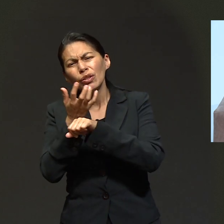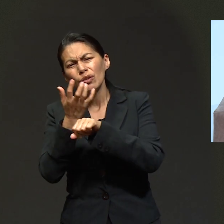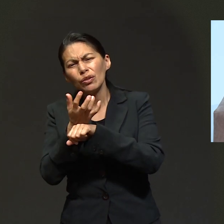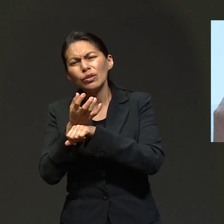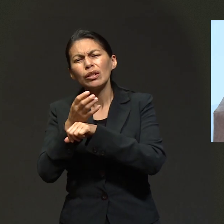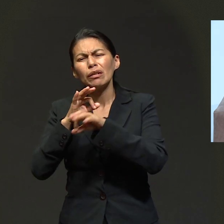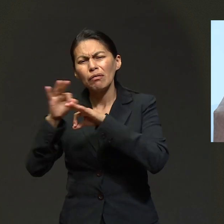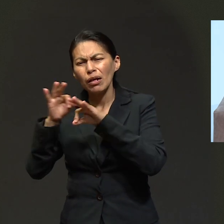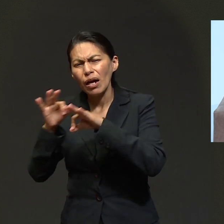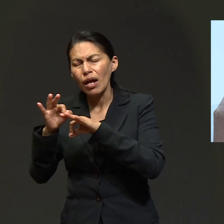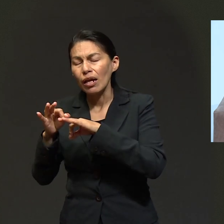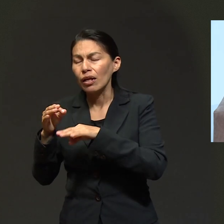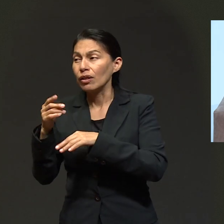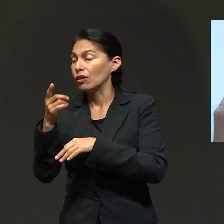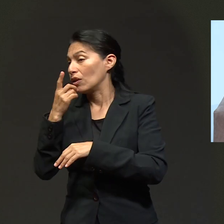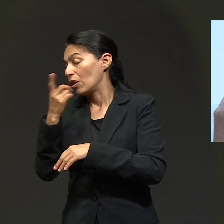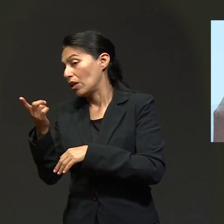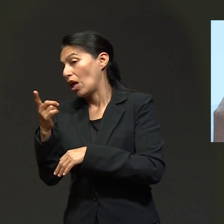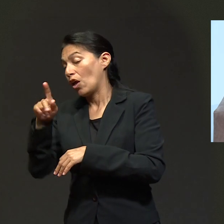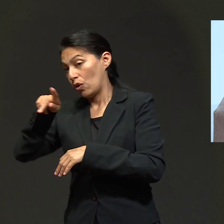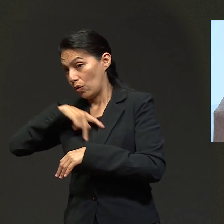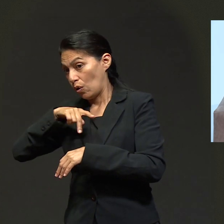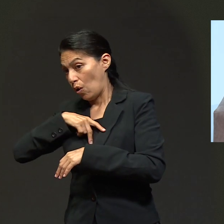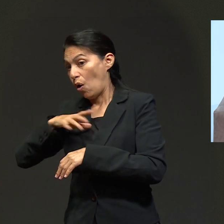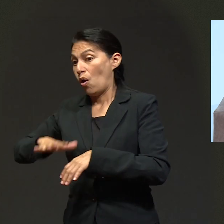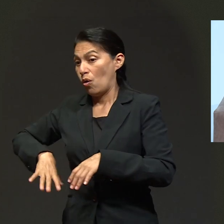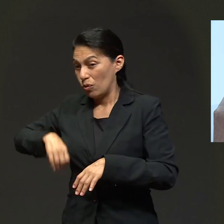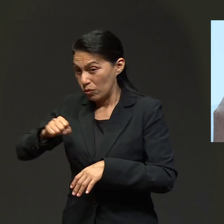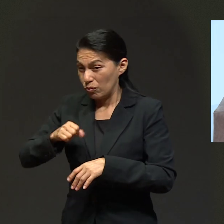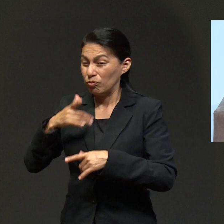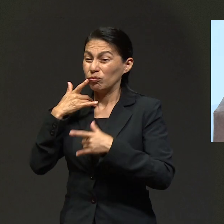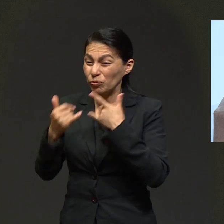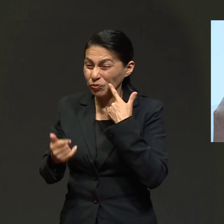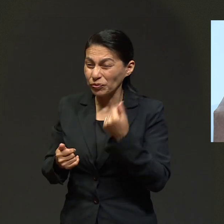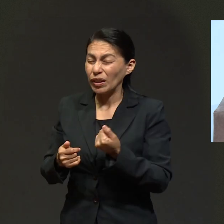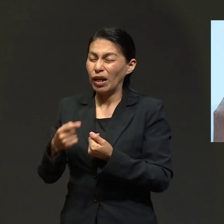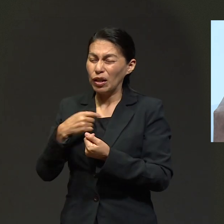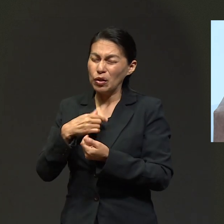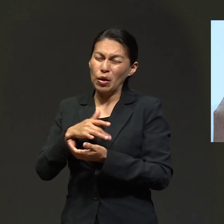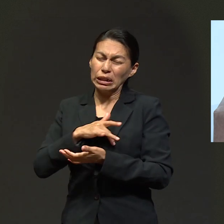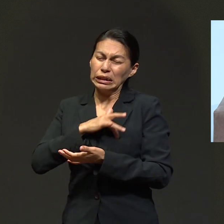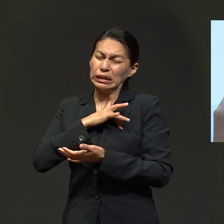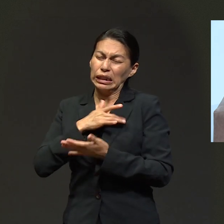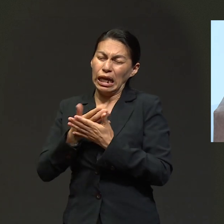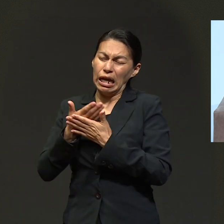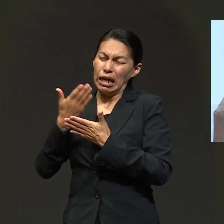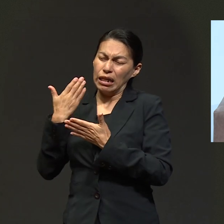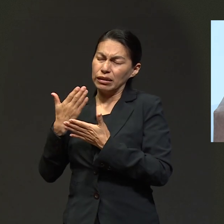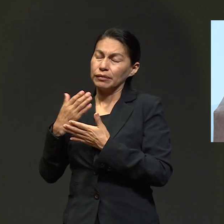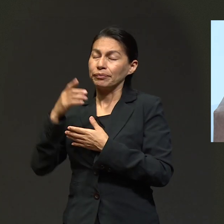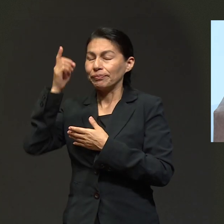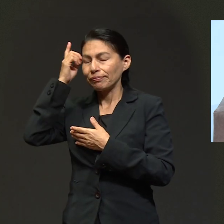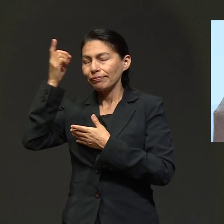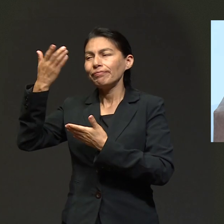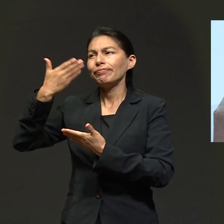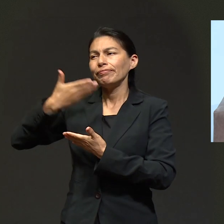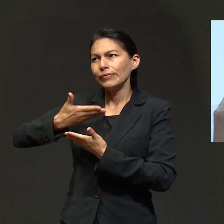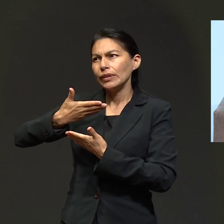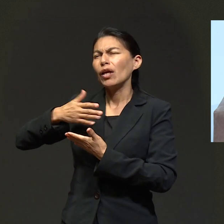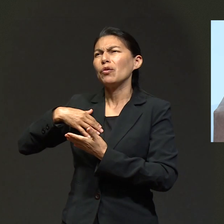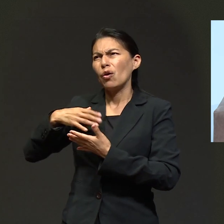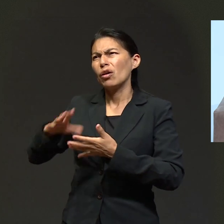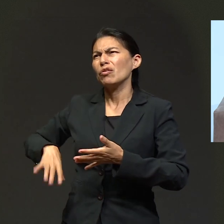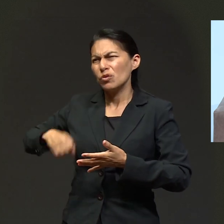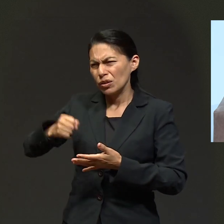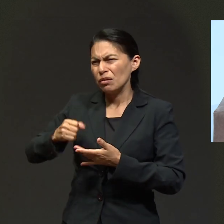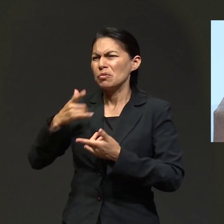Yo decía, hijo, yo tengo que luchar por ti, porque como le recuerdo, desde su infancia yo ya traía este sentimiento, ¿no? De que